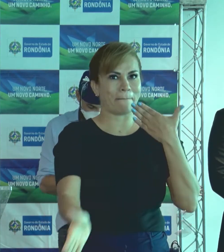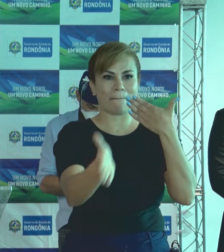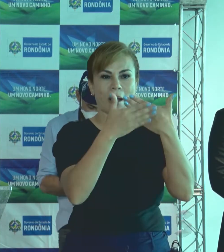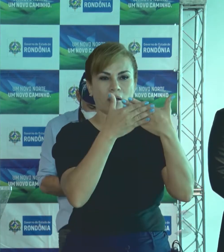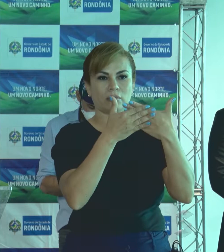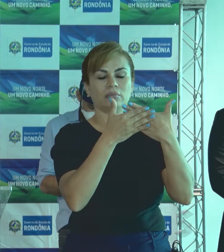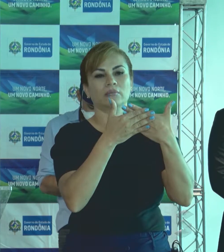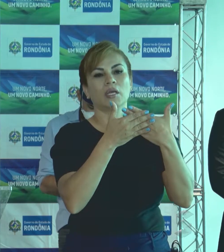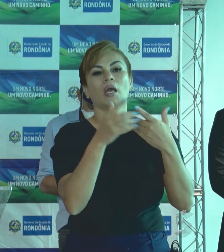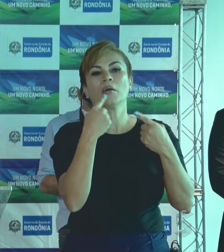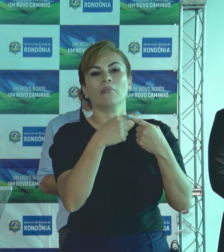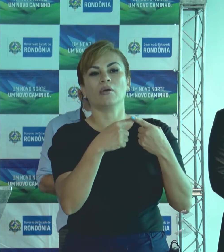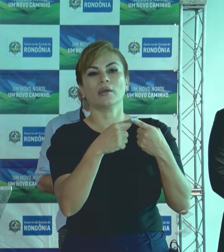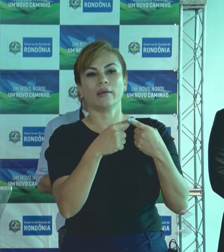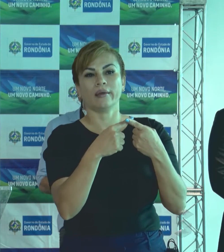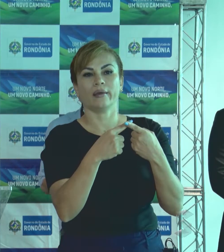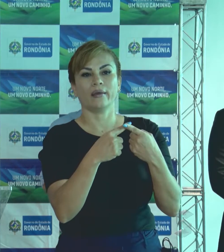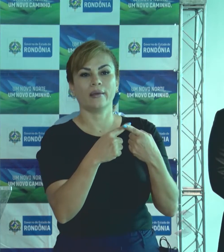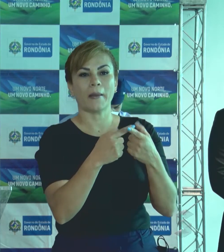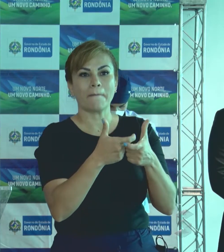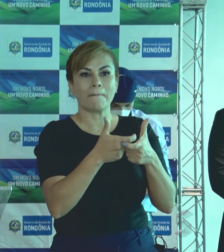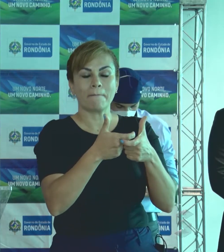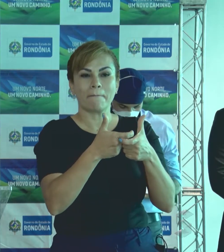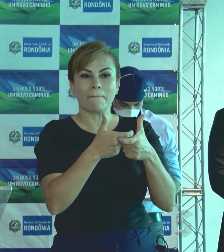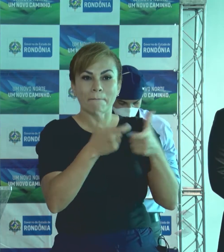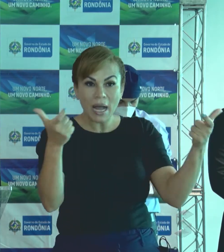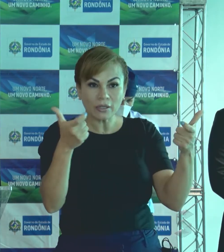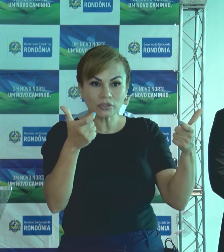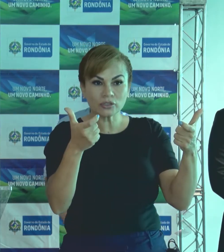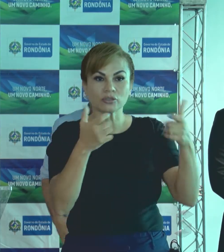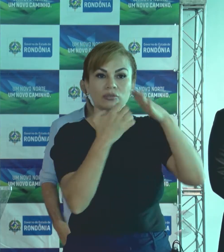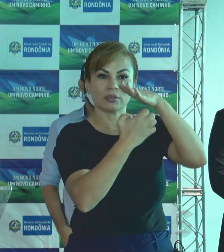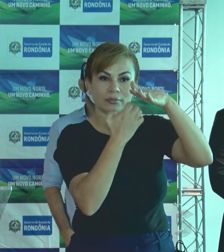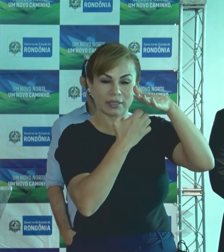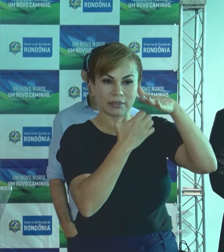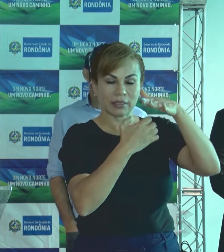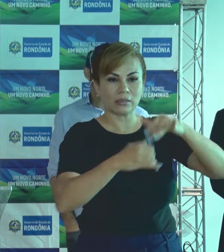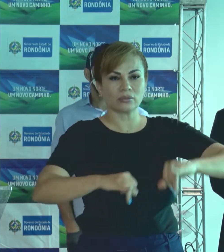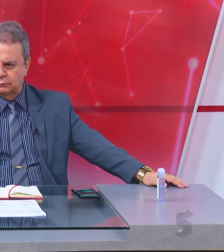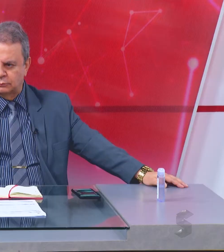empresários vem sofrendo por um caos.